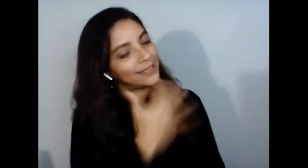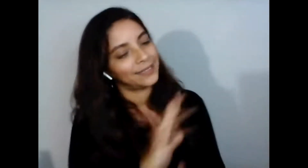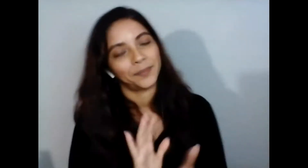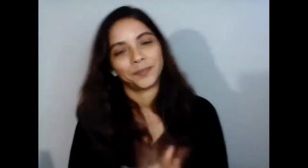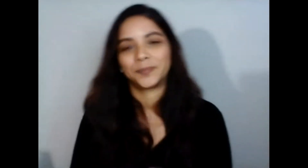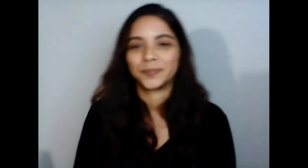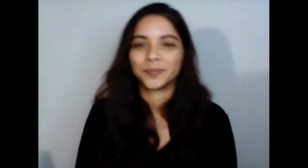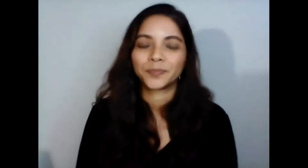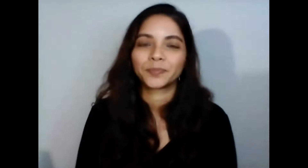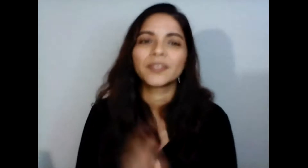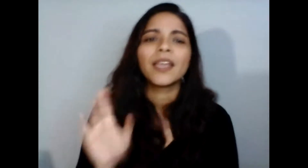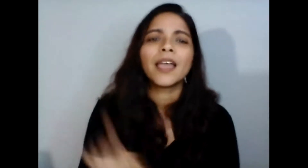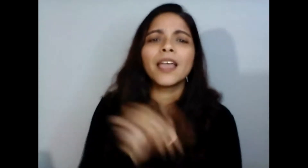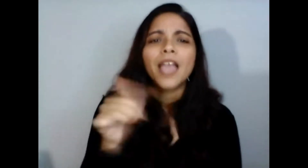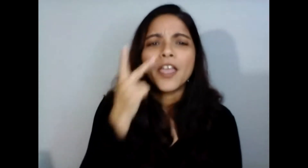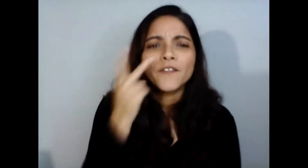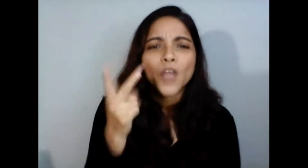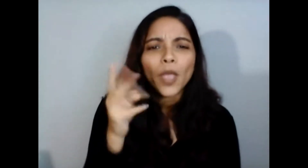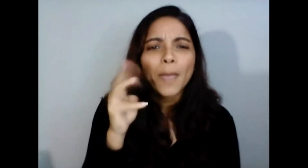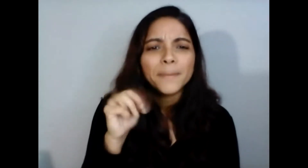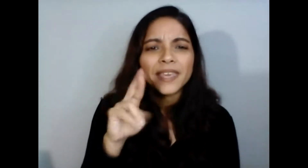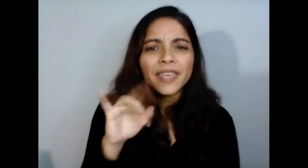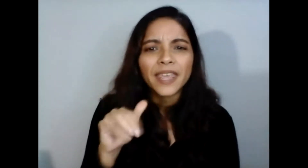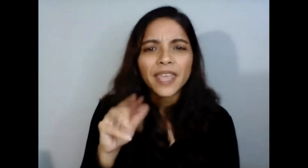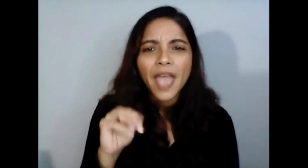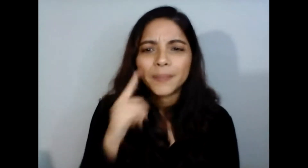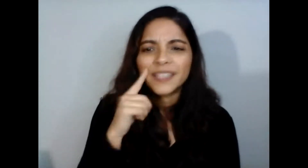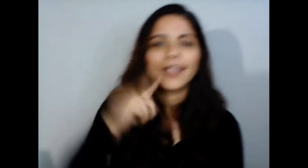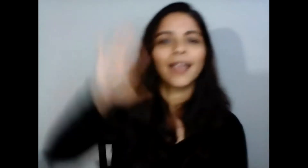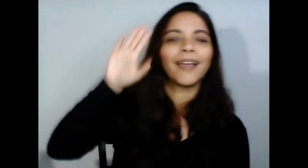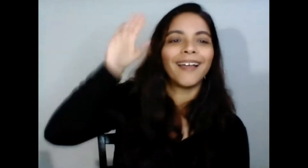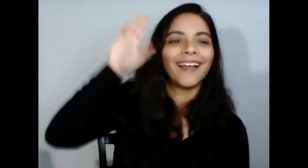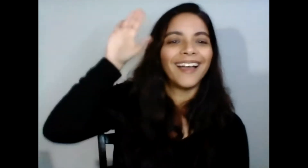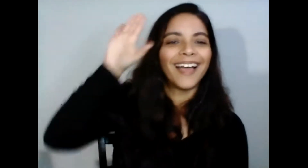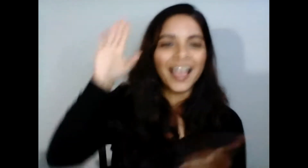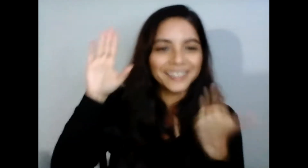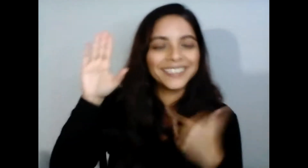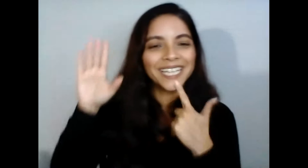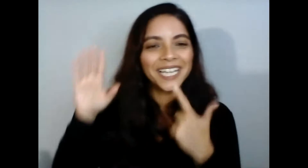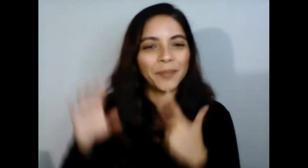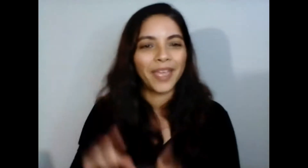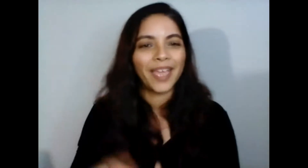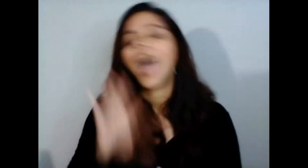entonces veo que Miriam tiene la mano alzada cuéntenos Miriam no simplemente era que quería